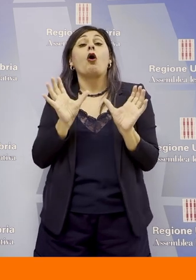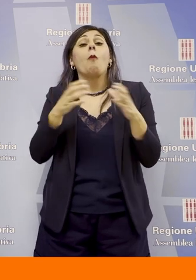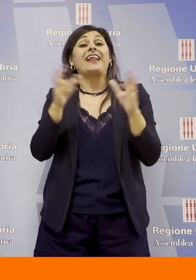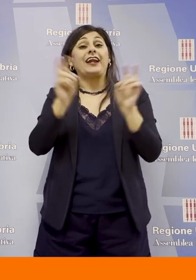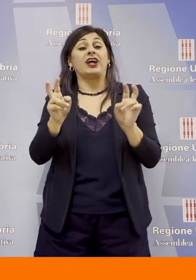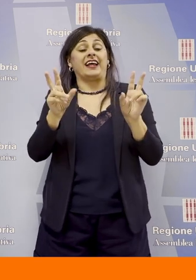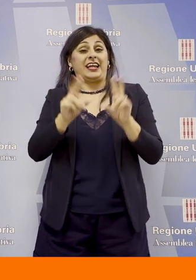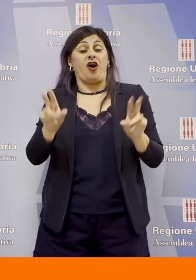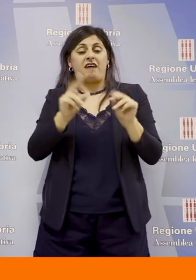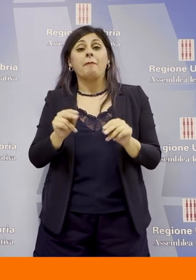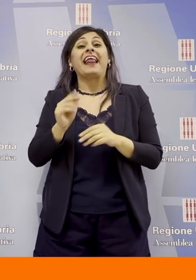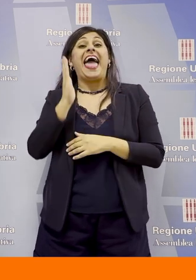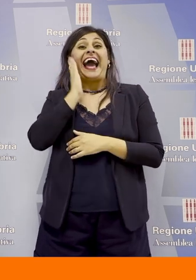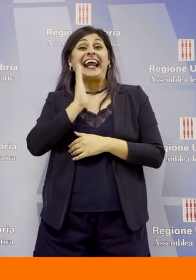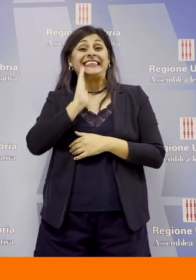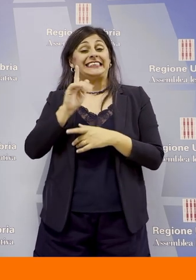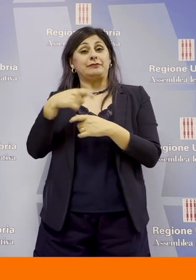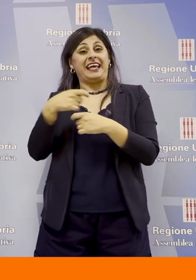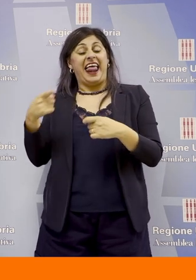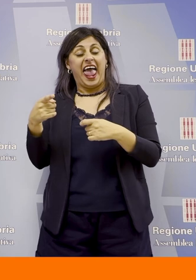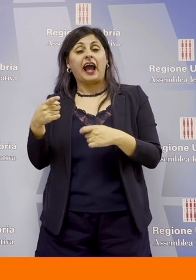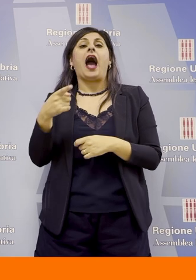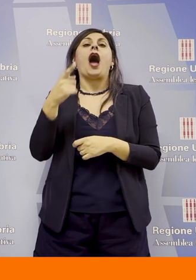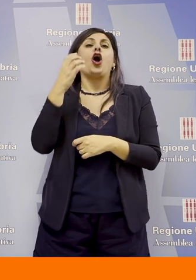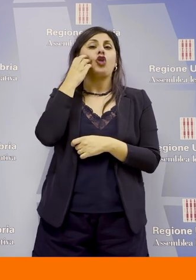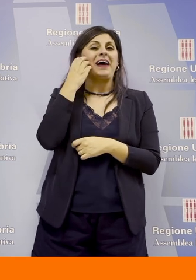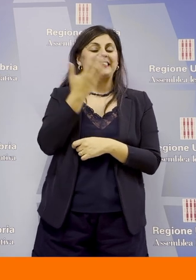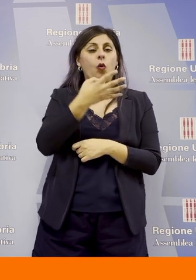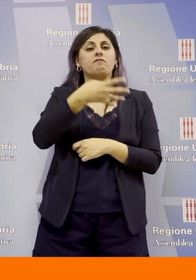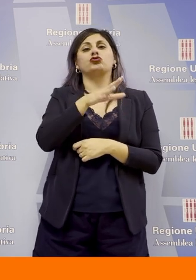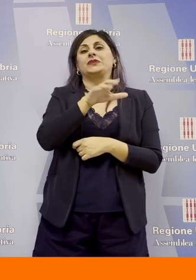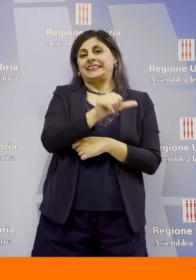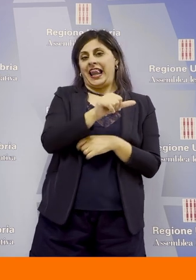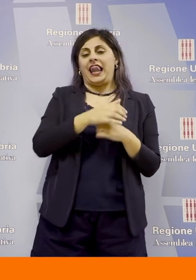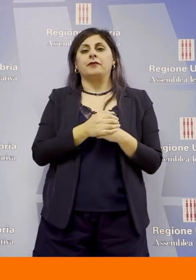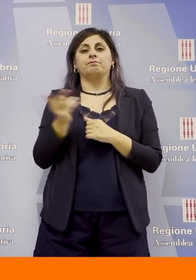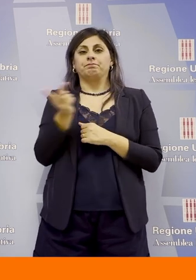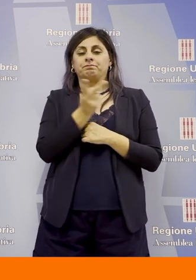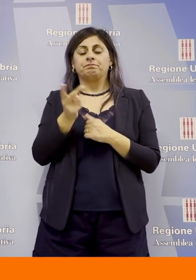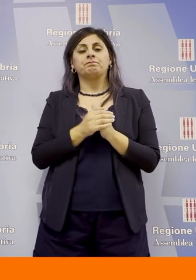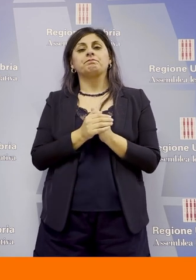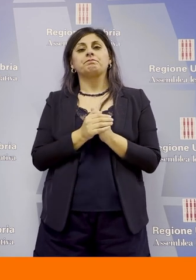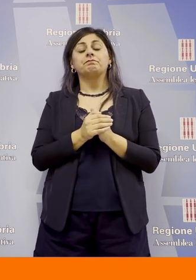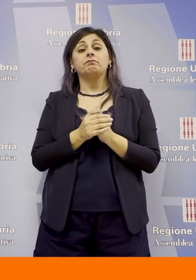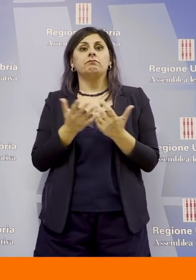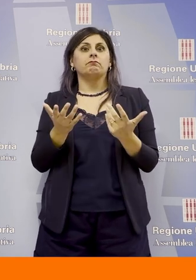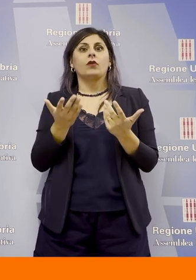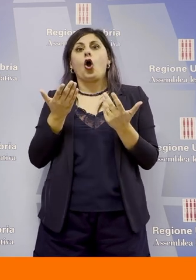Daniele Carissimi della Lega e Thomas De Luca del Movimento 5 Stelle Oggi è una prima di tante